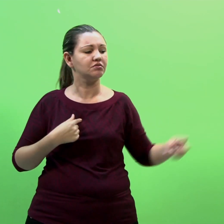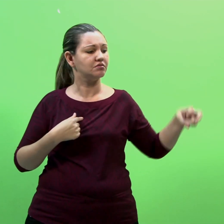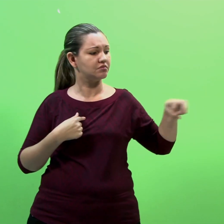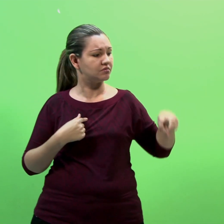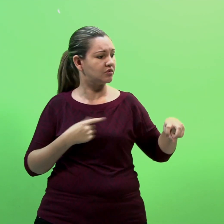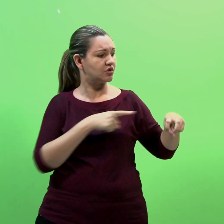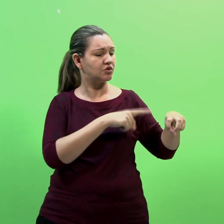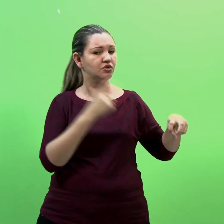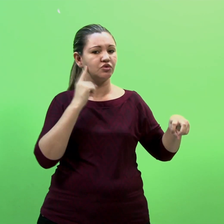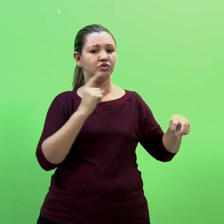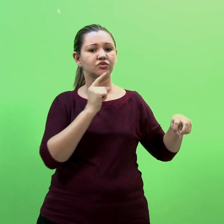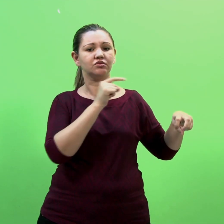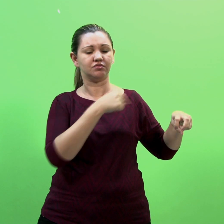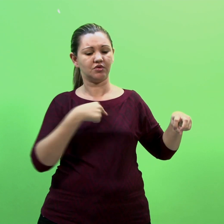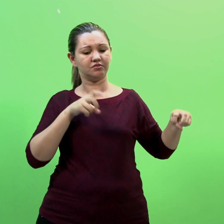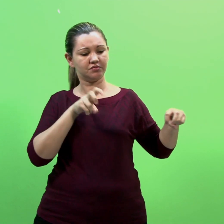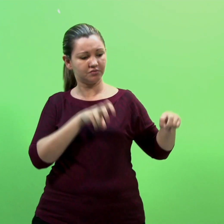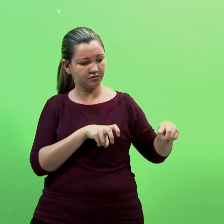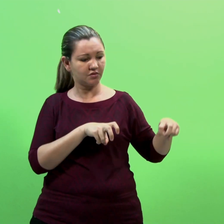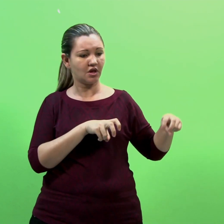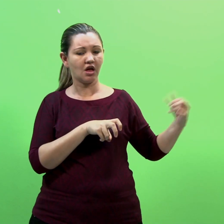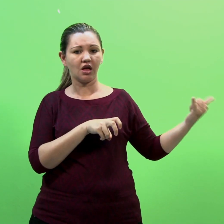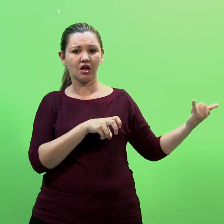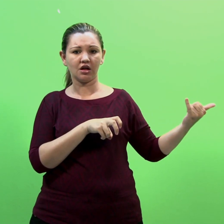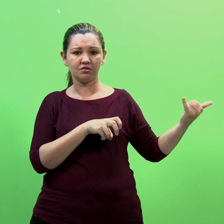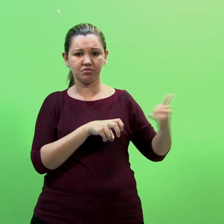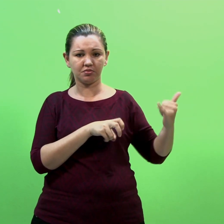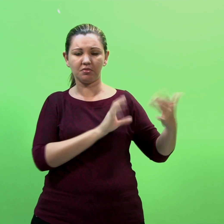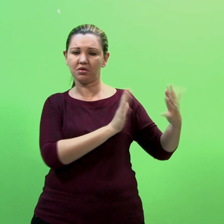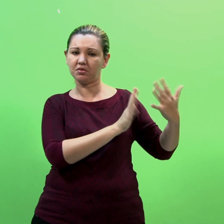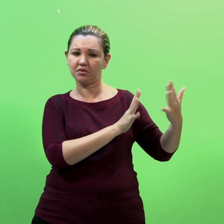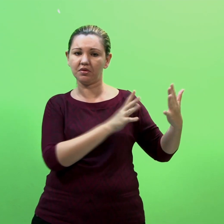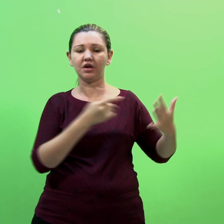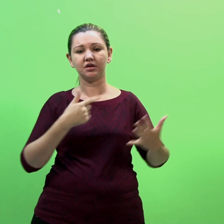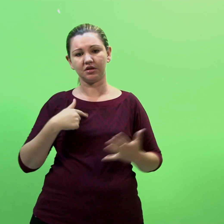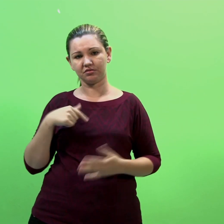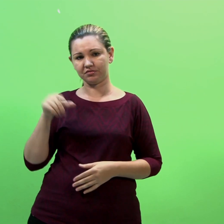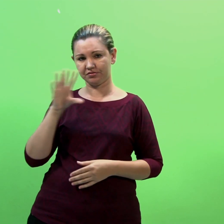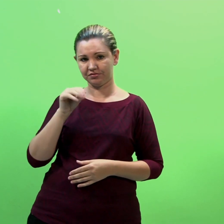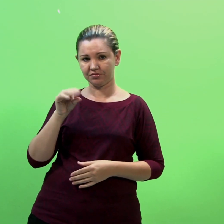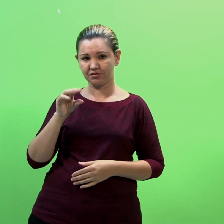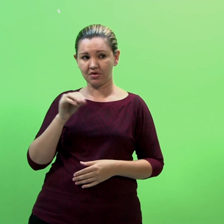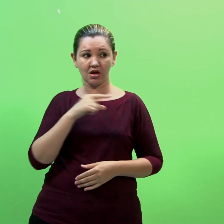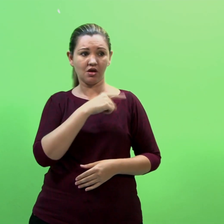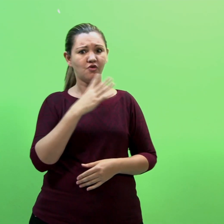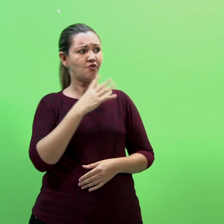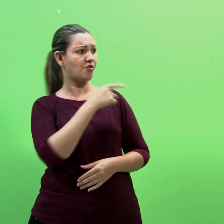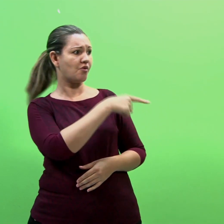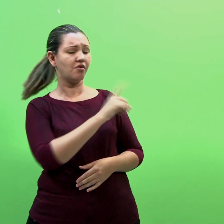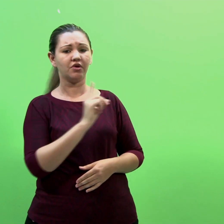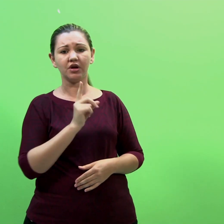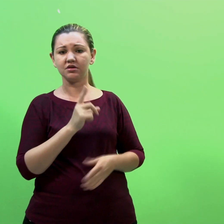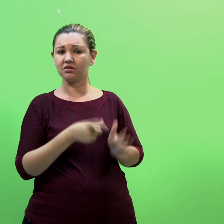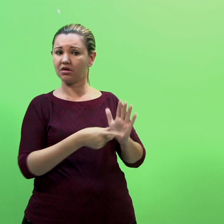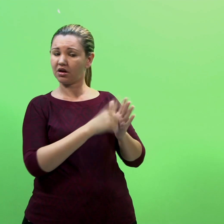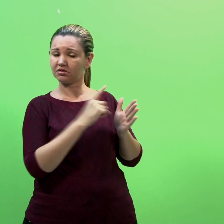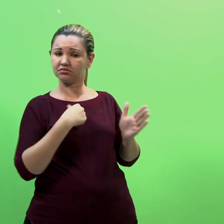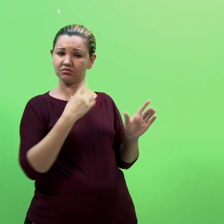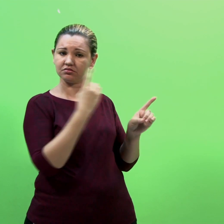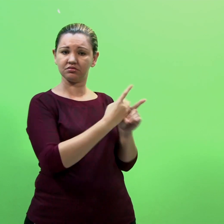Que relatava casos de roubo de outro surdo em sua residência Como eu não conhecia a vítima, nem tão pouco tive a oportunidade de